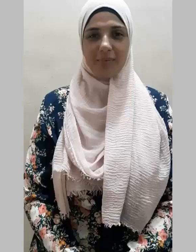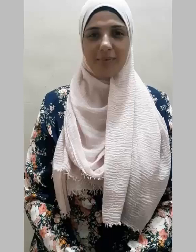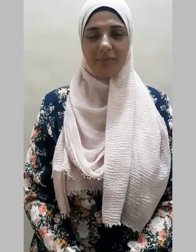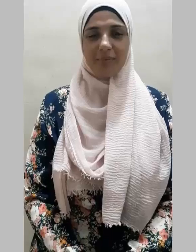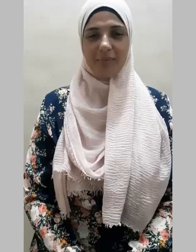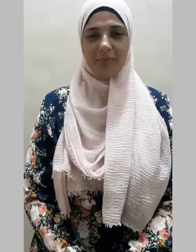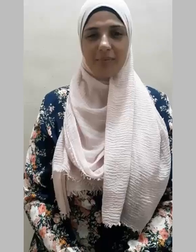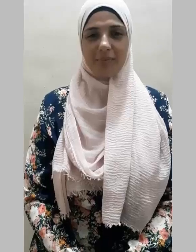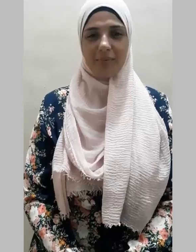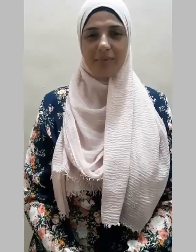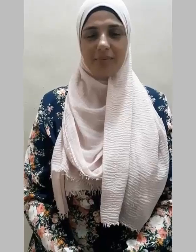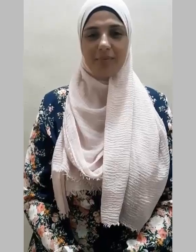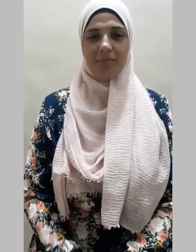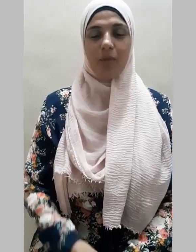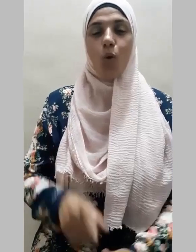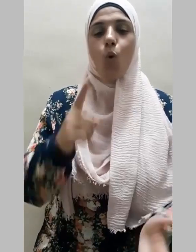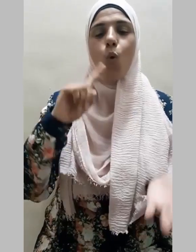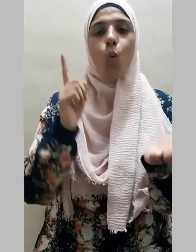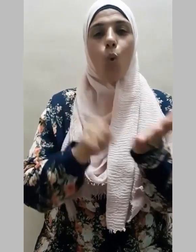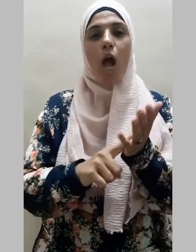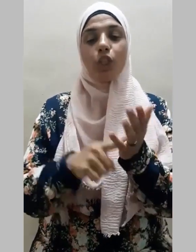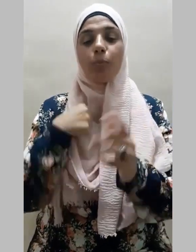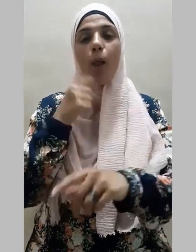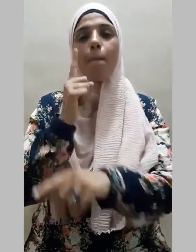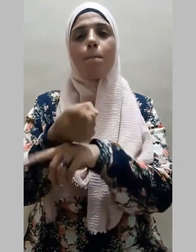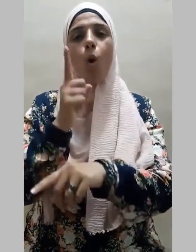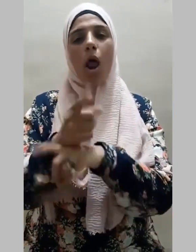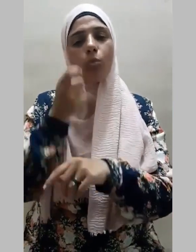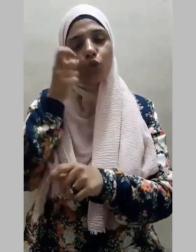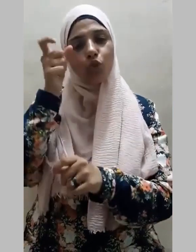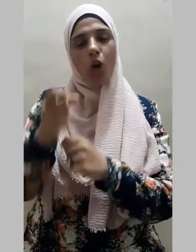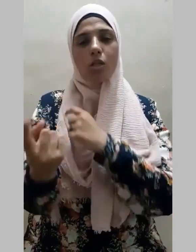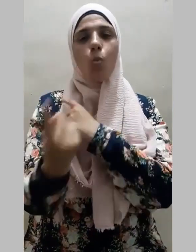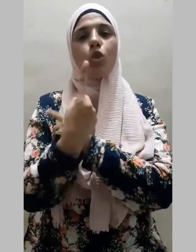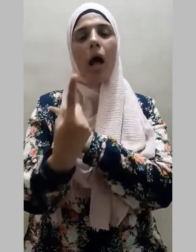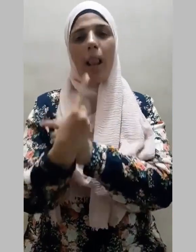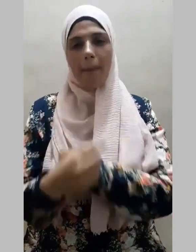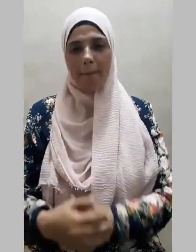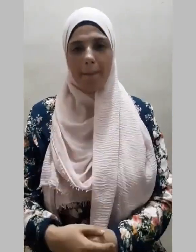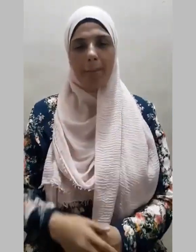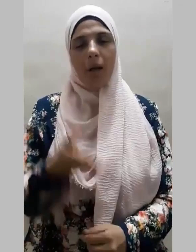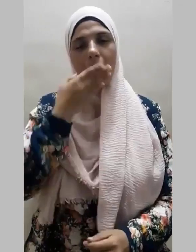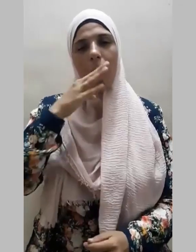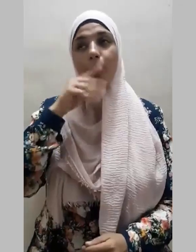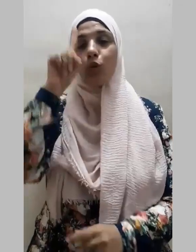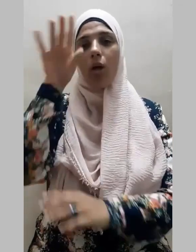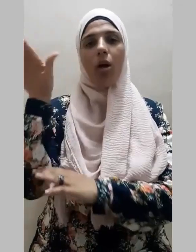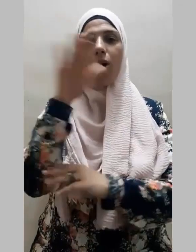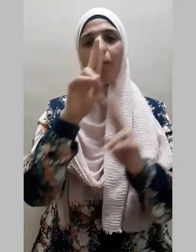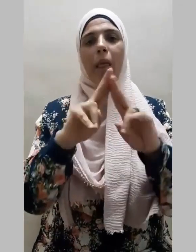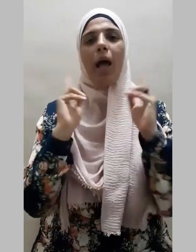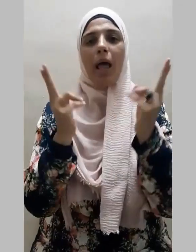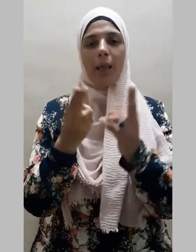واجب المعلم والمتعلم الحمد لله رب العالمين